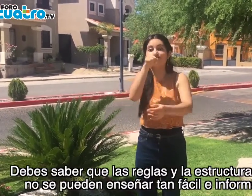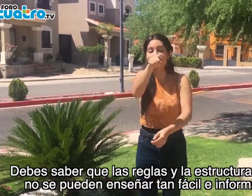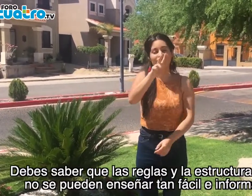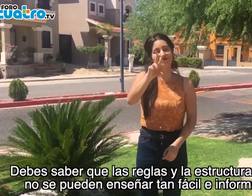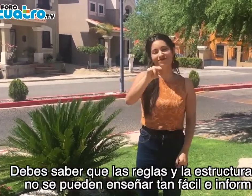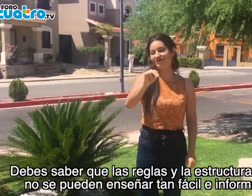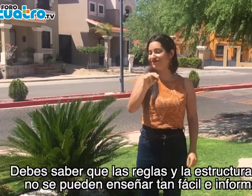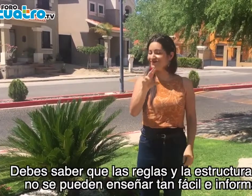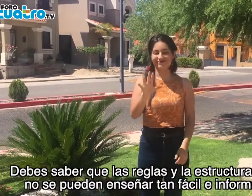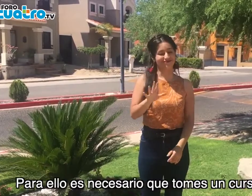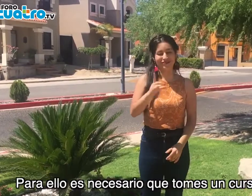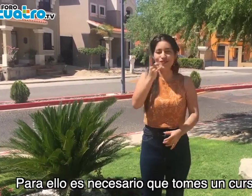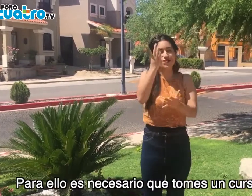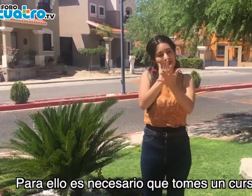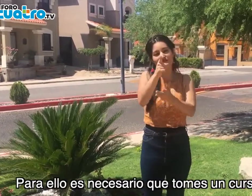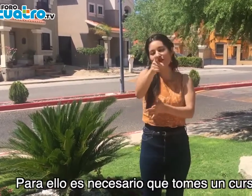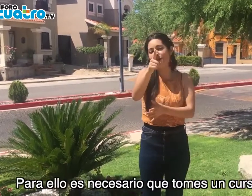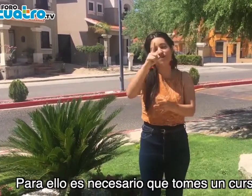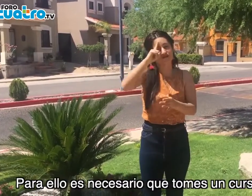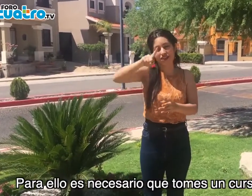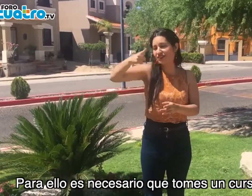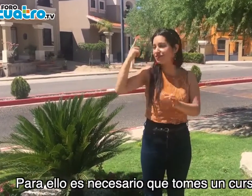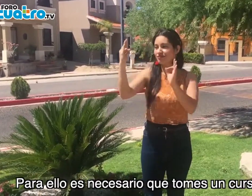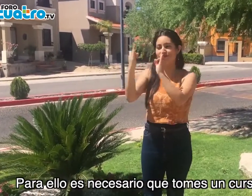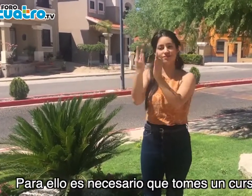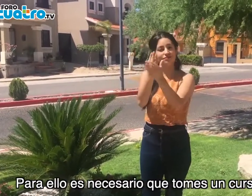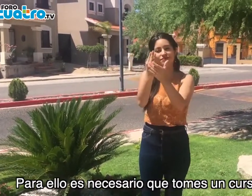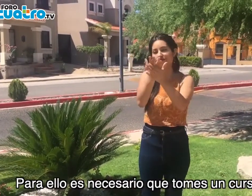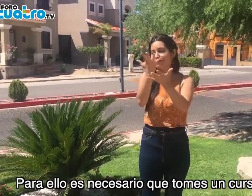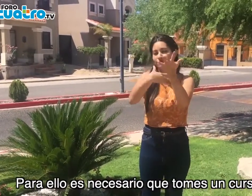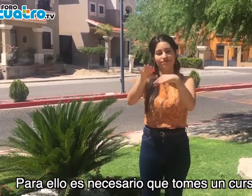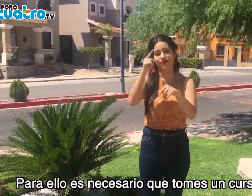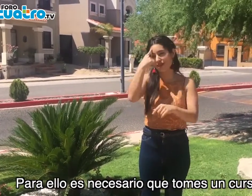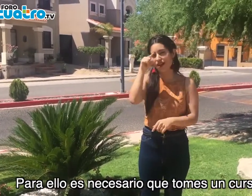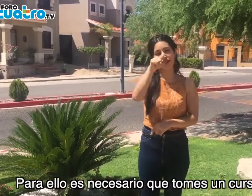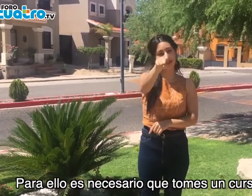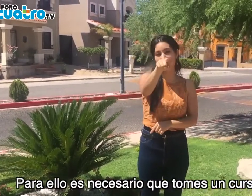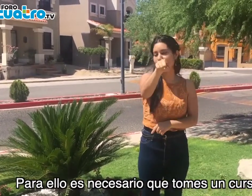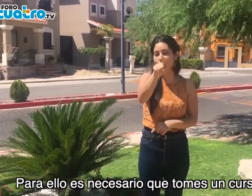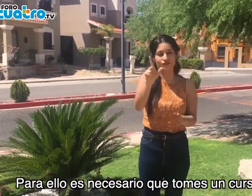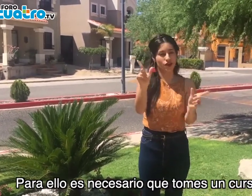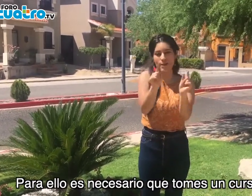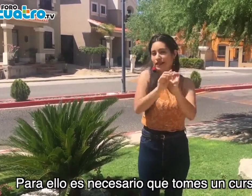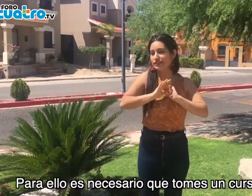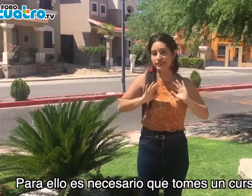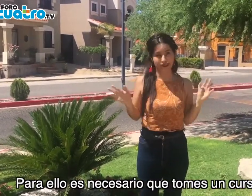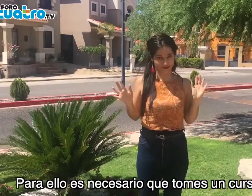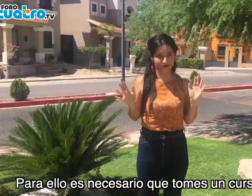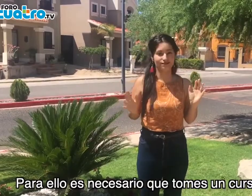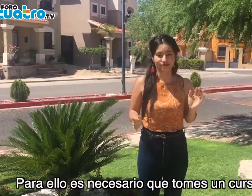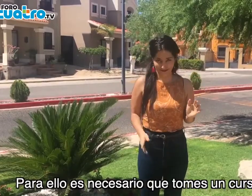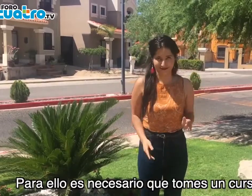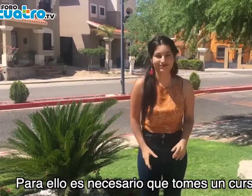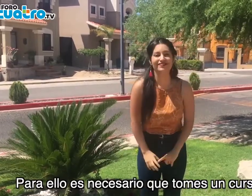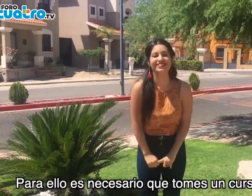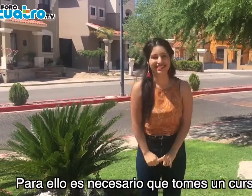mientras se van desarrollando y eso me da mucho gusto. Me da mucho gusto que esté llegando incluso a otros países, que sea algo